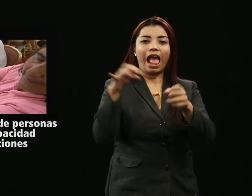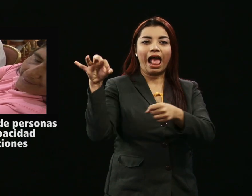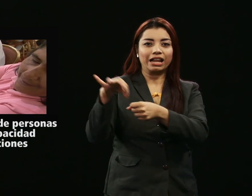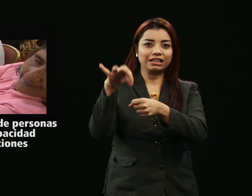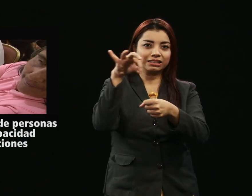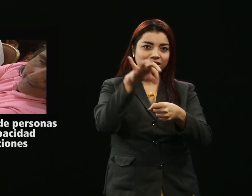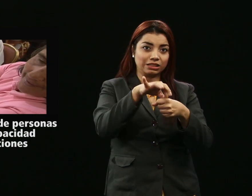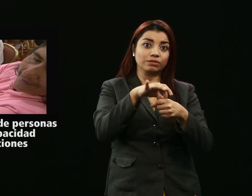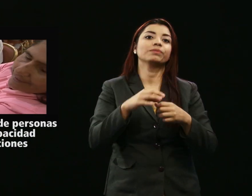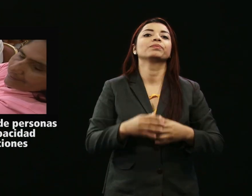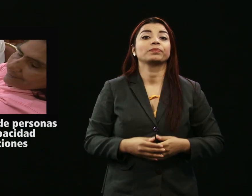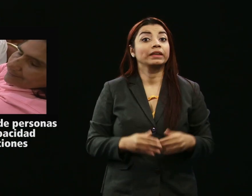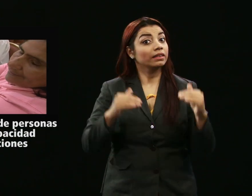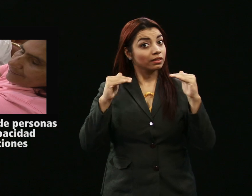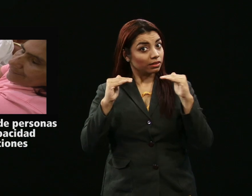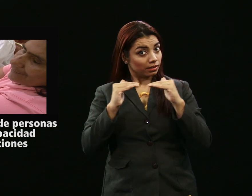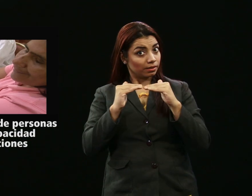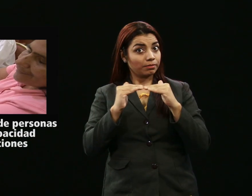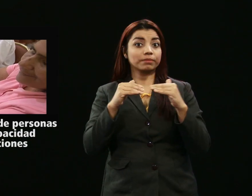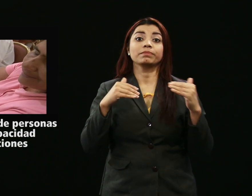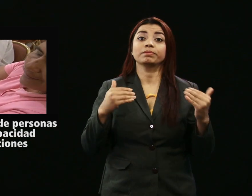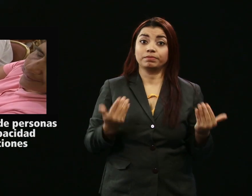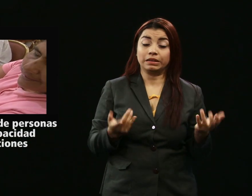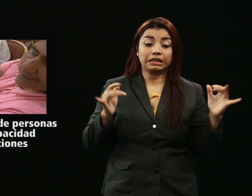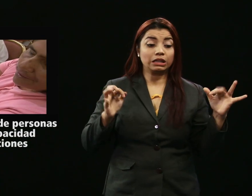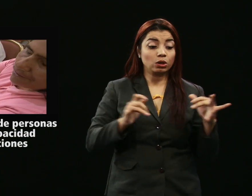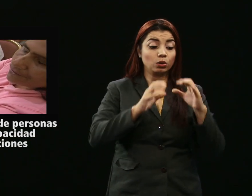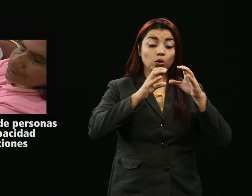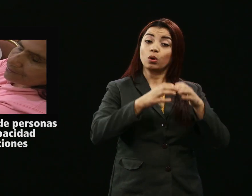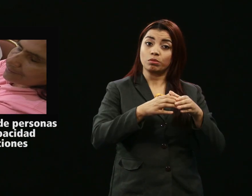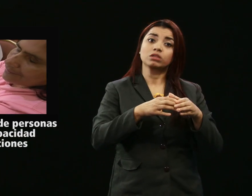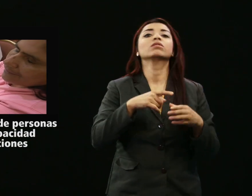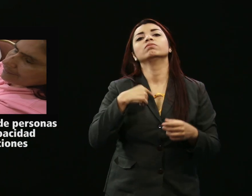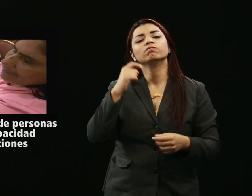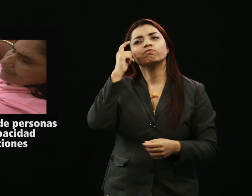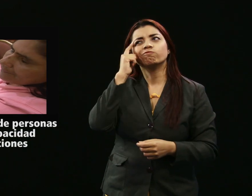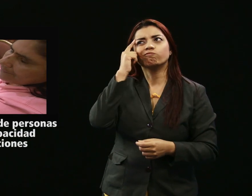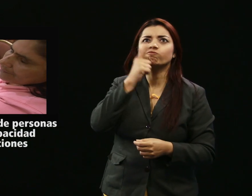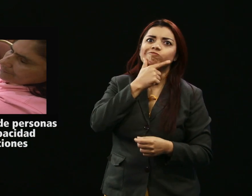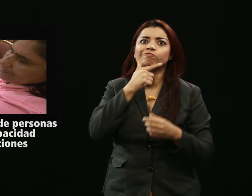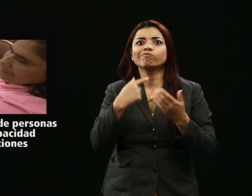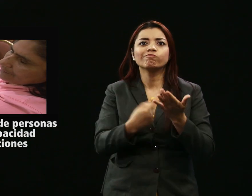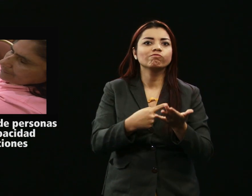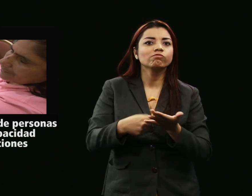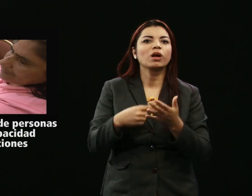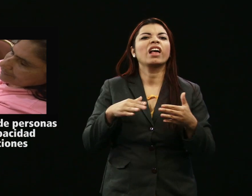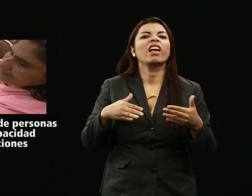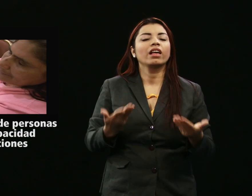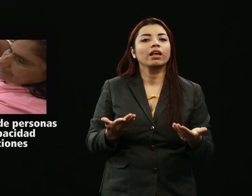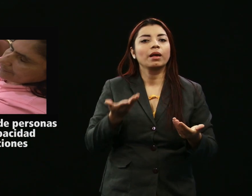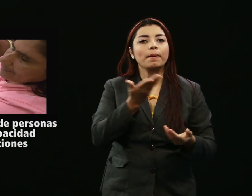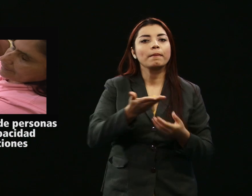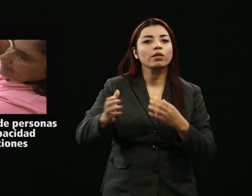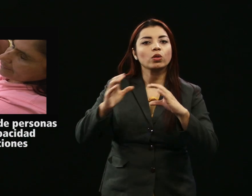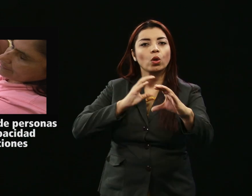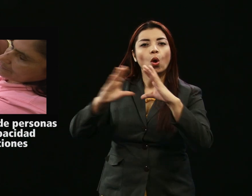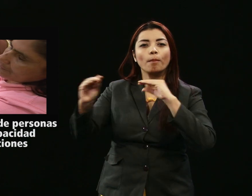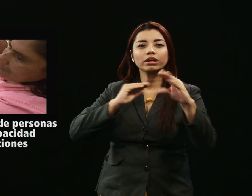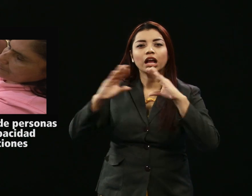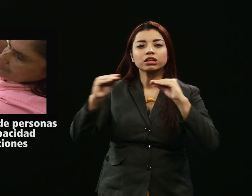Además, en la sesión se evaluó la posibilidad de que los medios de comunicación adecúen su transmisión en un